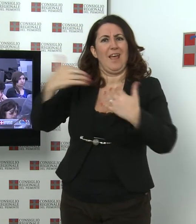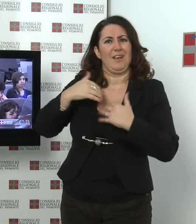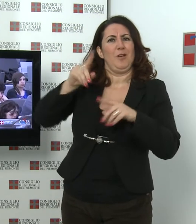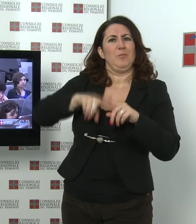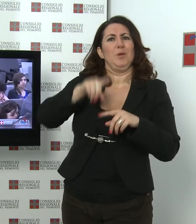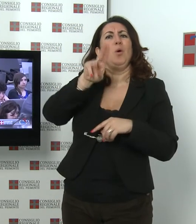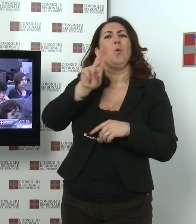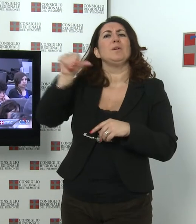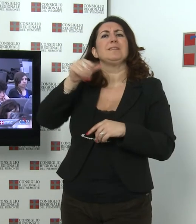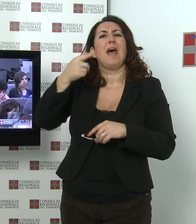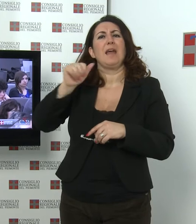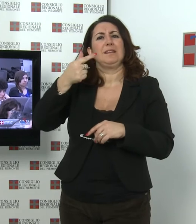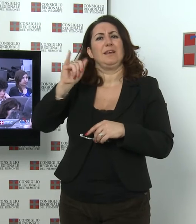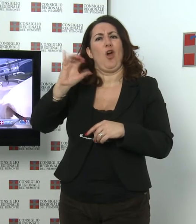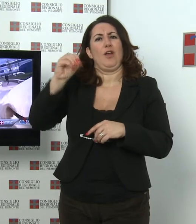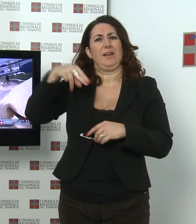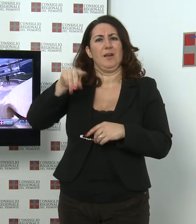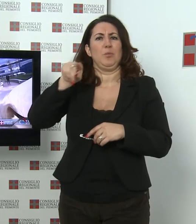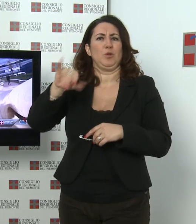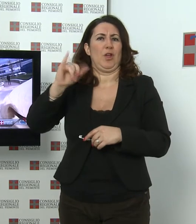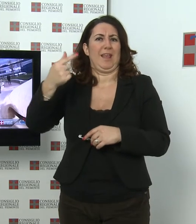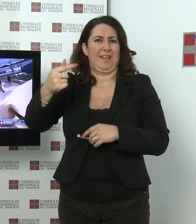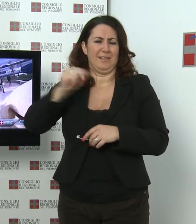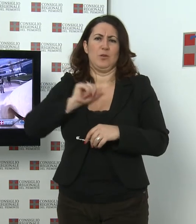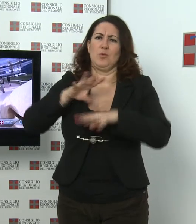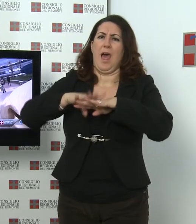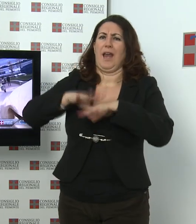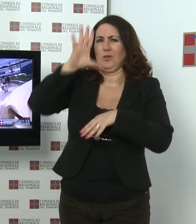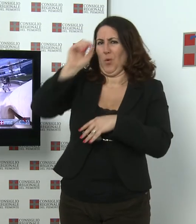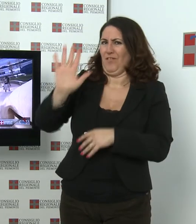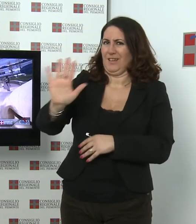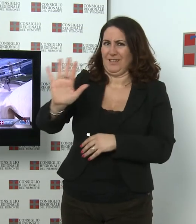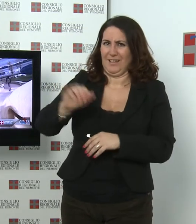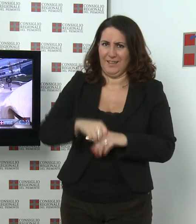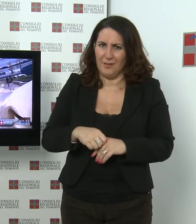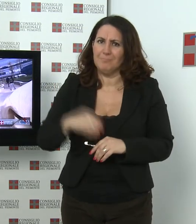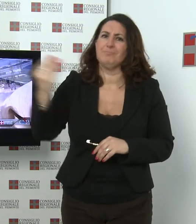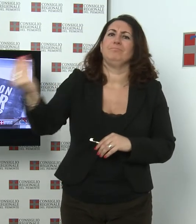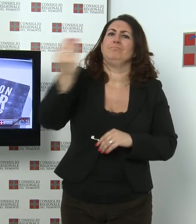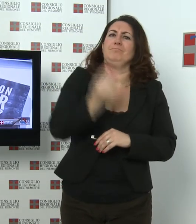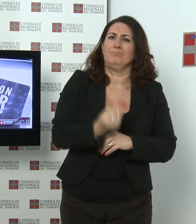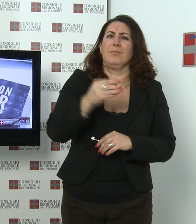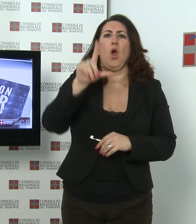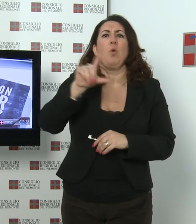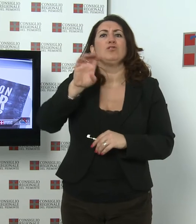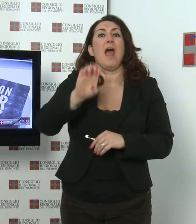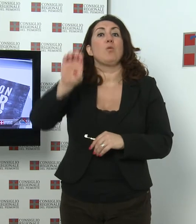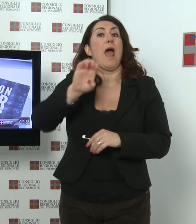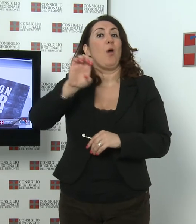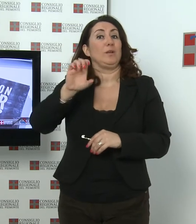Rete dei media universitari Ospitata al nuovo campus universitario Luigi Einaudi di Torino, perché non parlare d'Europa, ha riflettuto